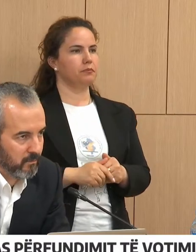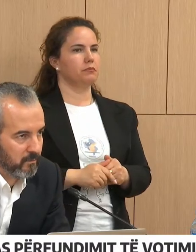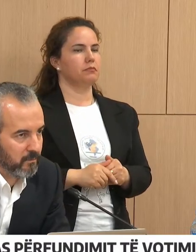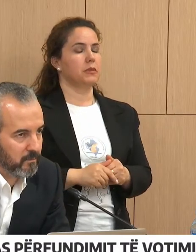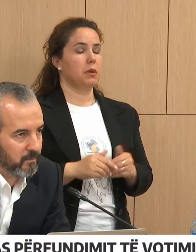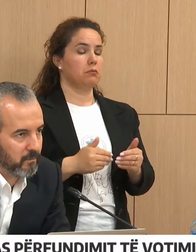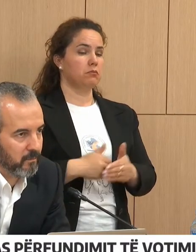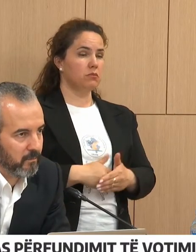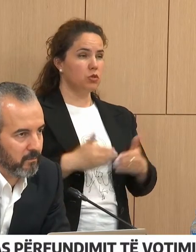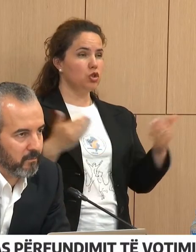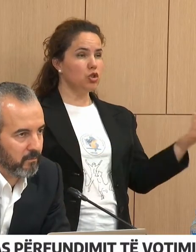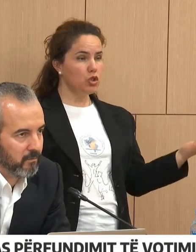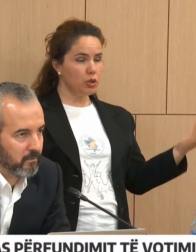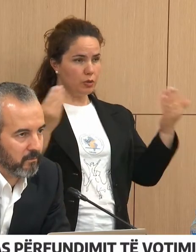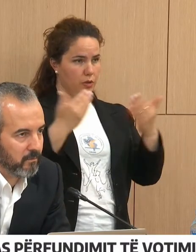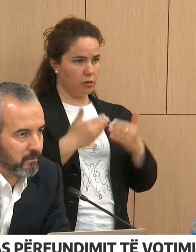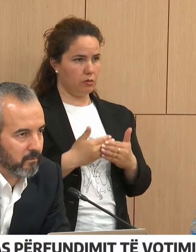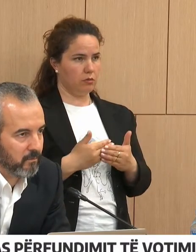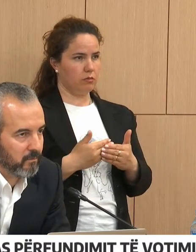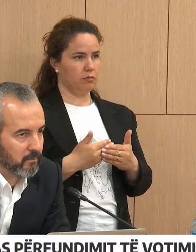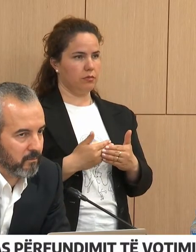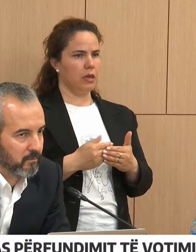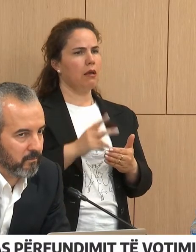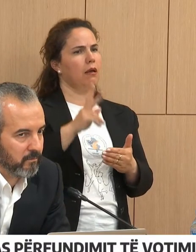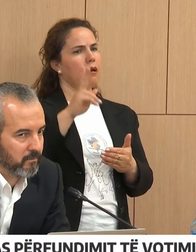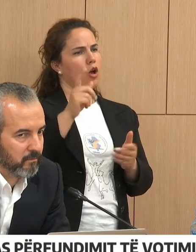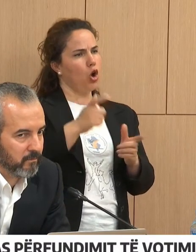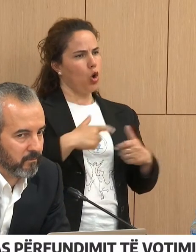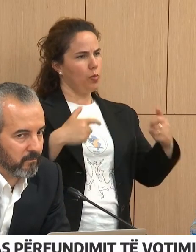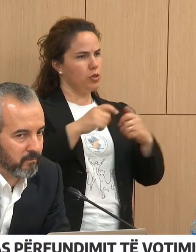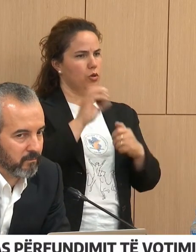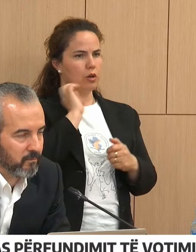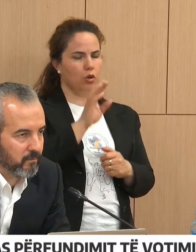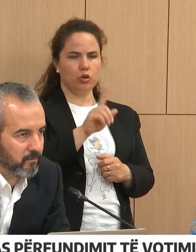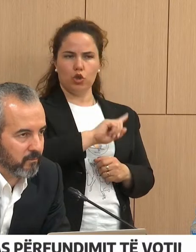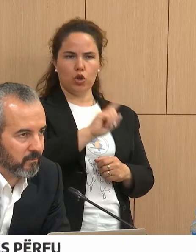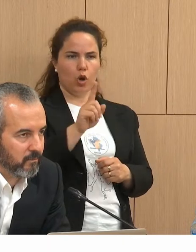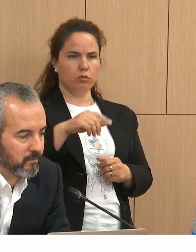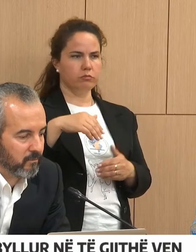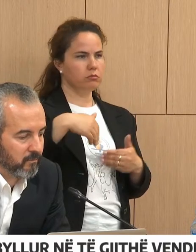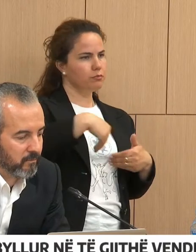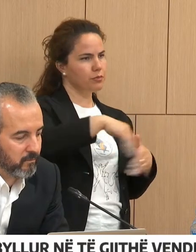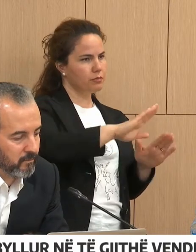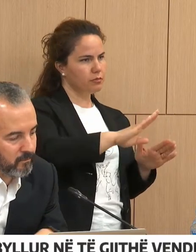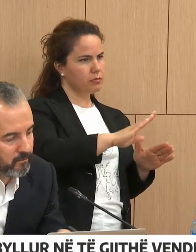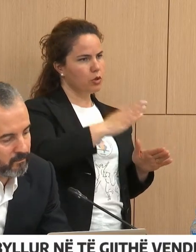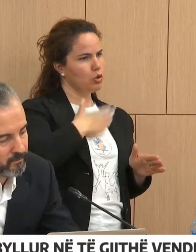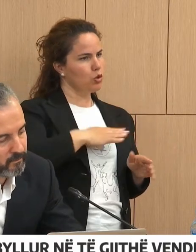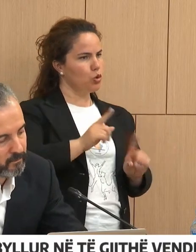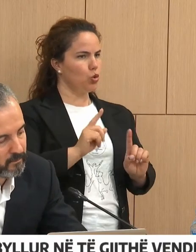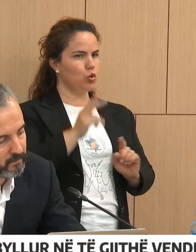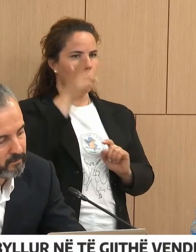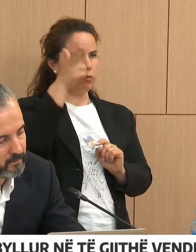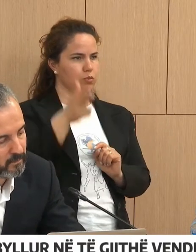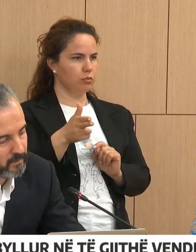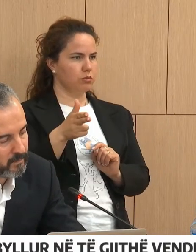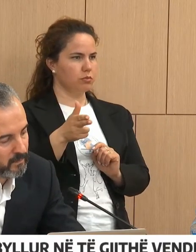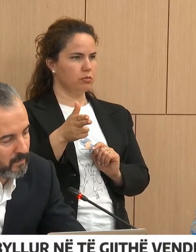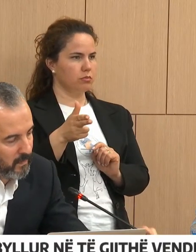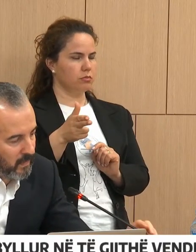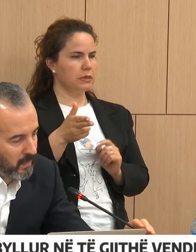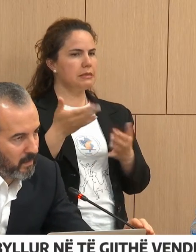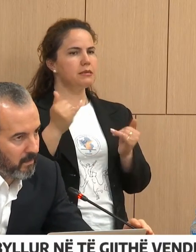gjatë transmitimit të drejt për drejt. A do meren masa për ta komisioner të cilët nuk i kanë lejuar punojësit e medjas të ushtrojnë dhe dyre në dyre, si që duhet?